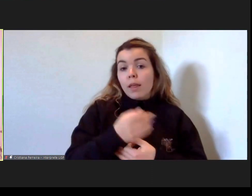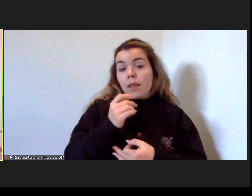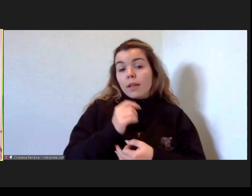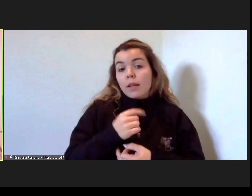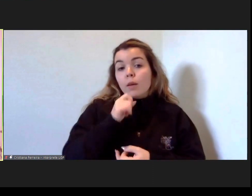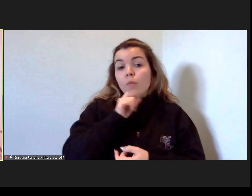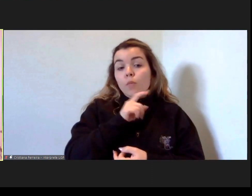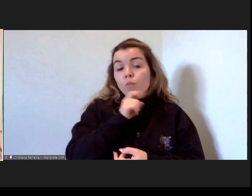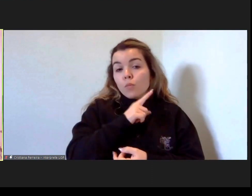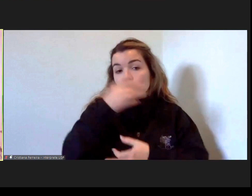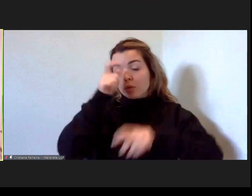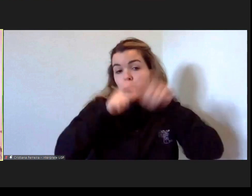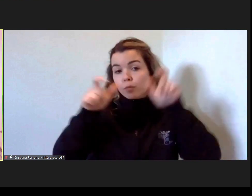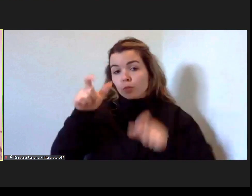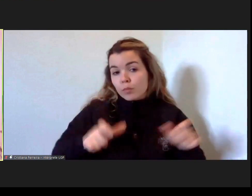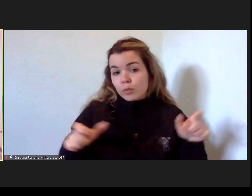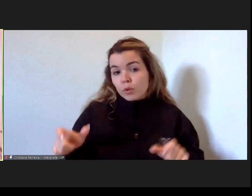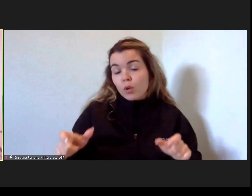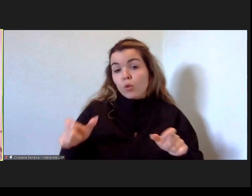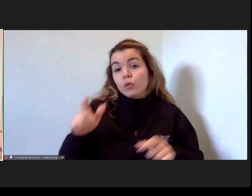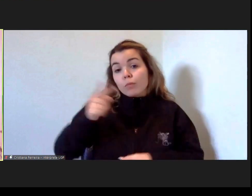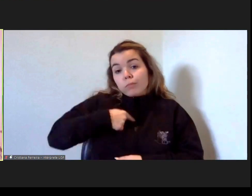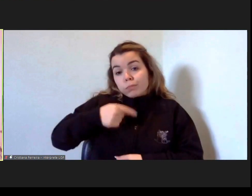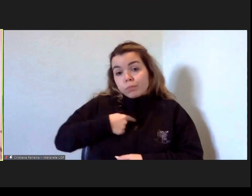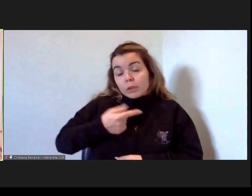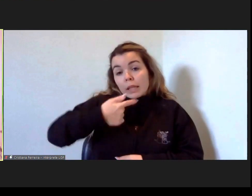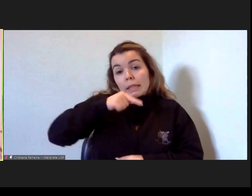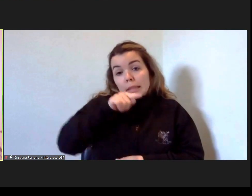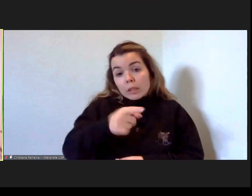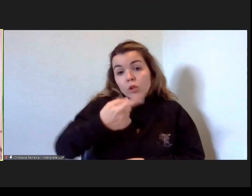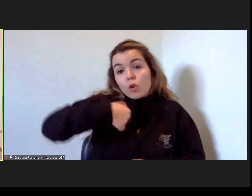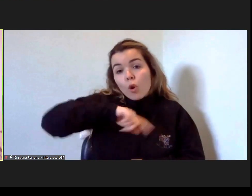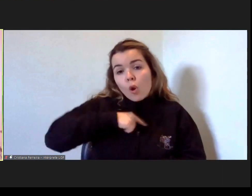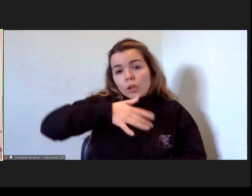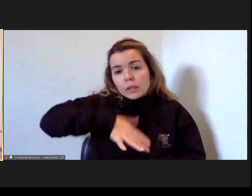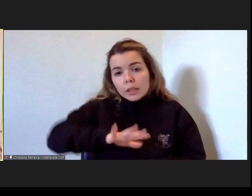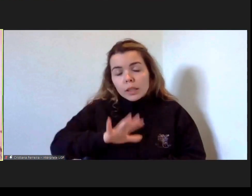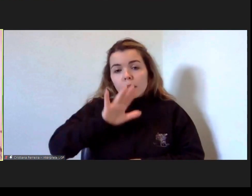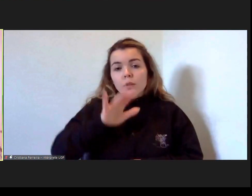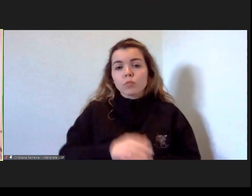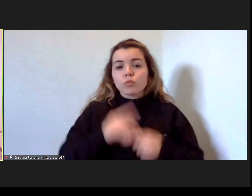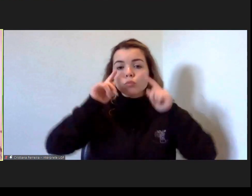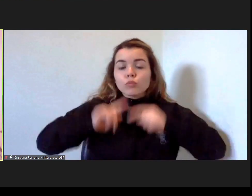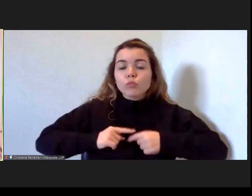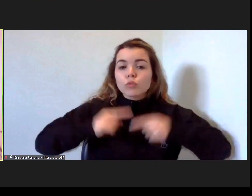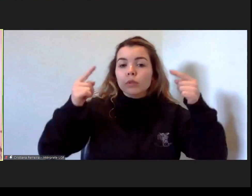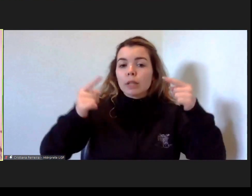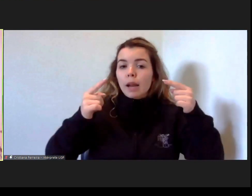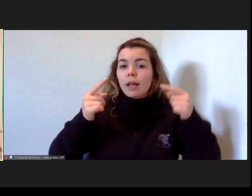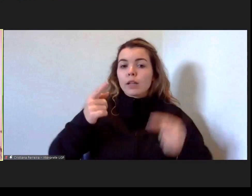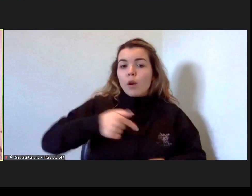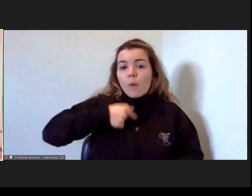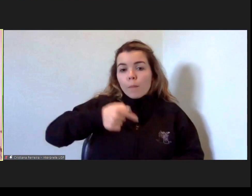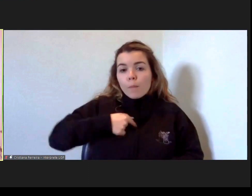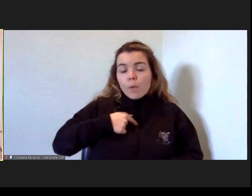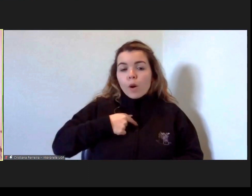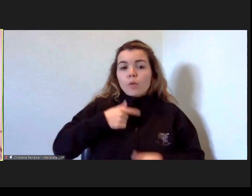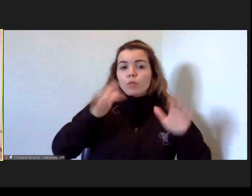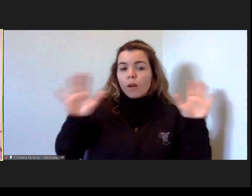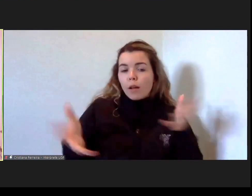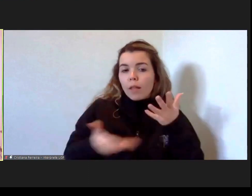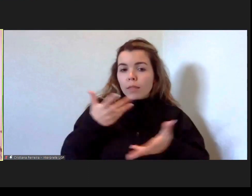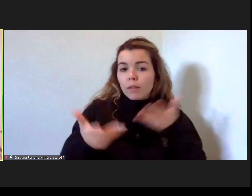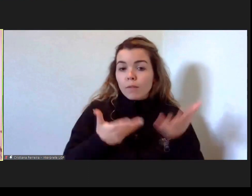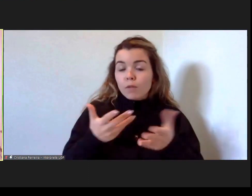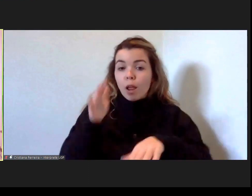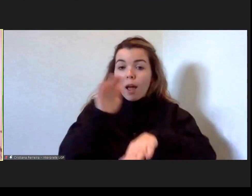que fomentamos todos os dias é que sejam os próprios os principais ativistas da sua causa desta causa